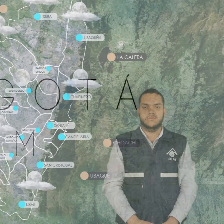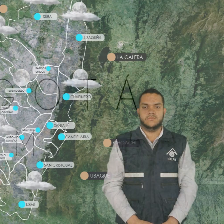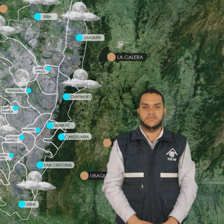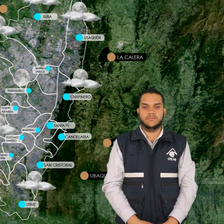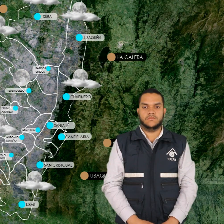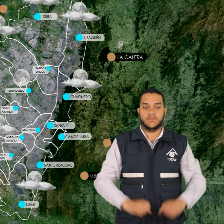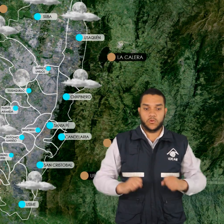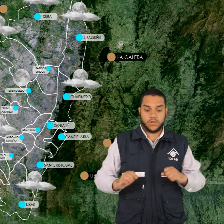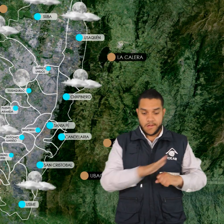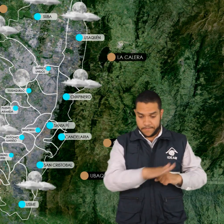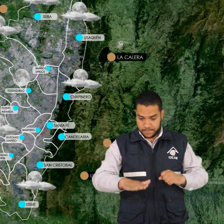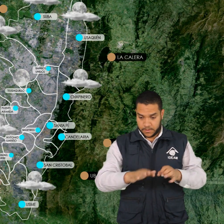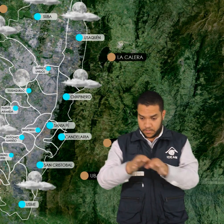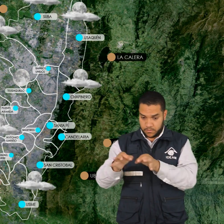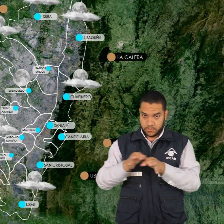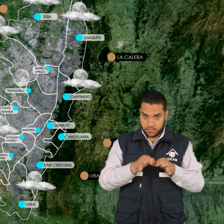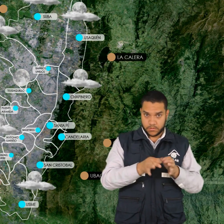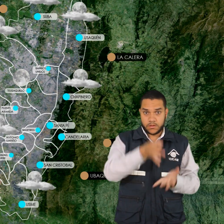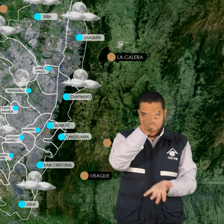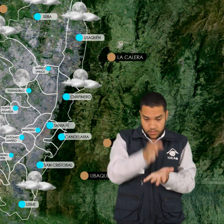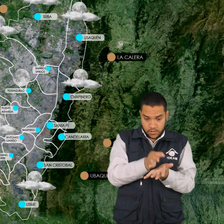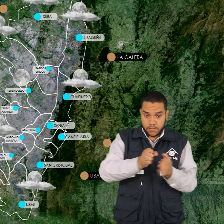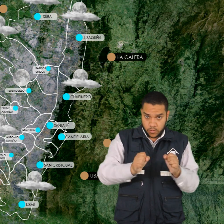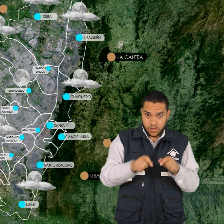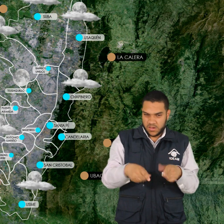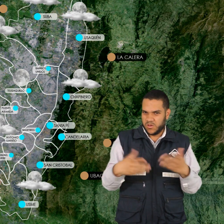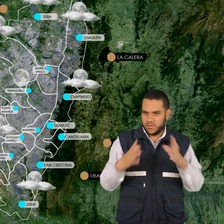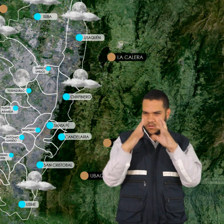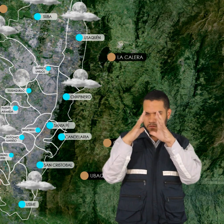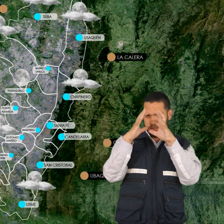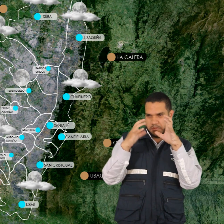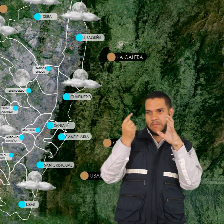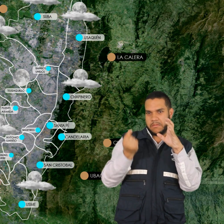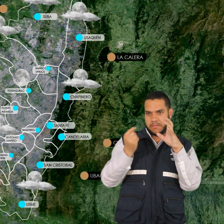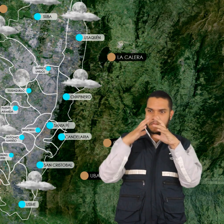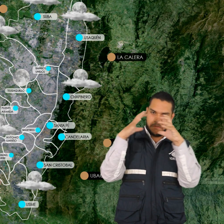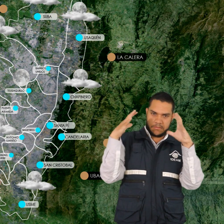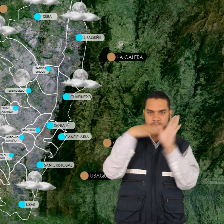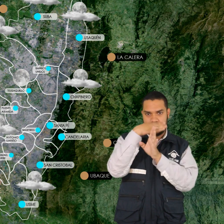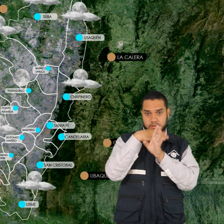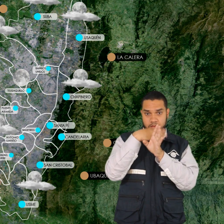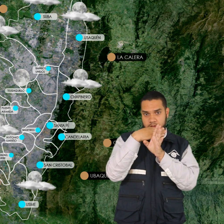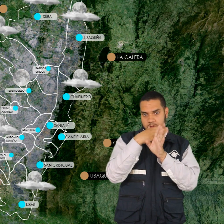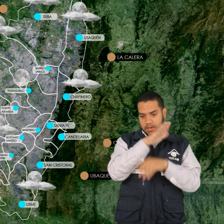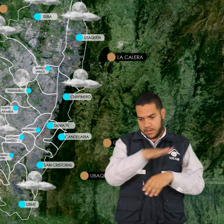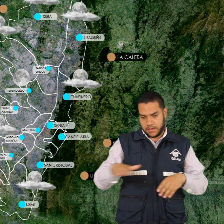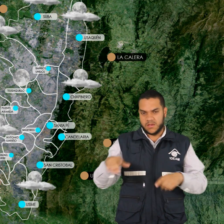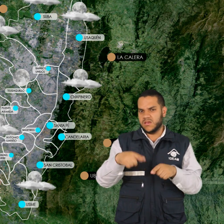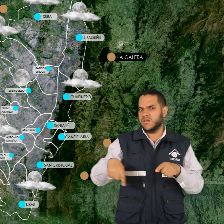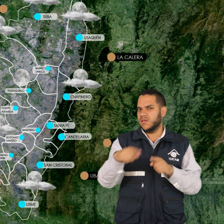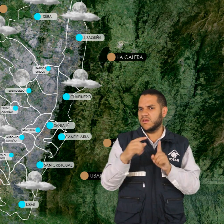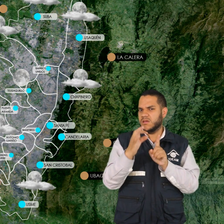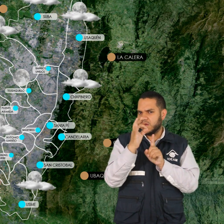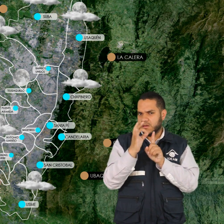Para la sabana de Bogotá y en el capital se espera un cielo entre ligero y parcialmente nublado, en gran parte de la sabana. Una temperatura mínima